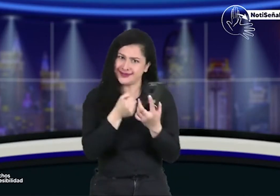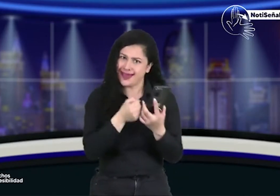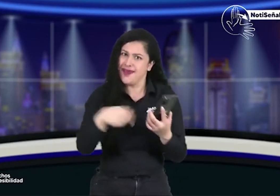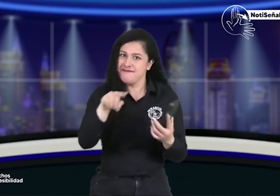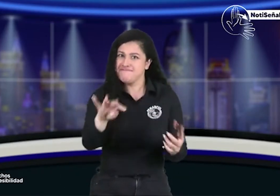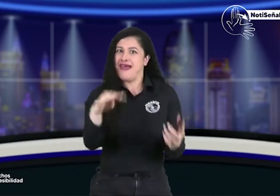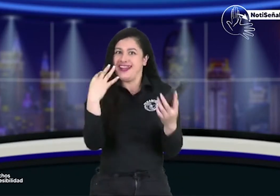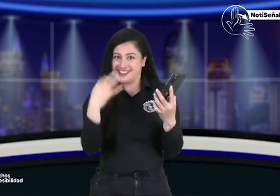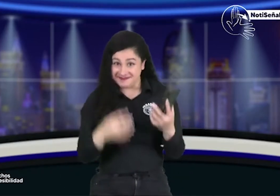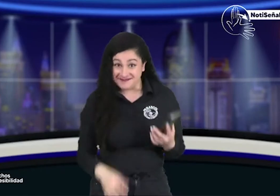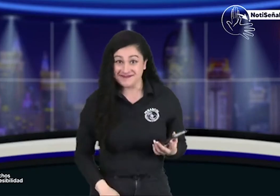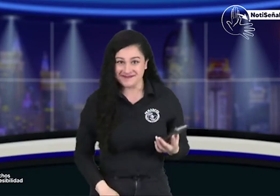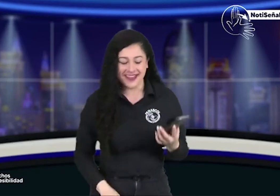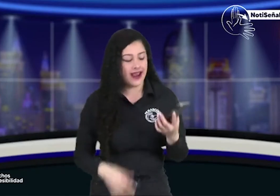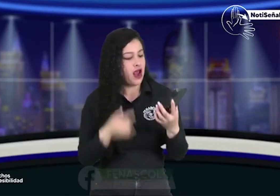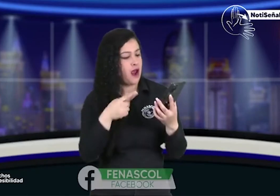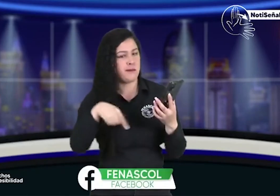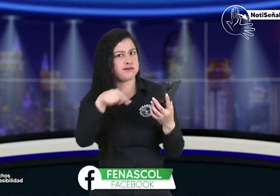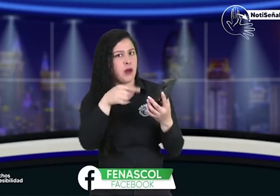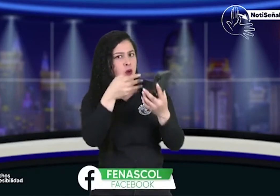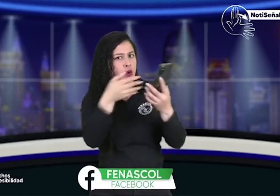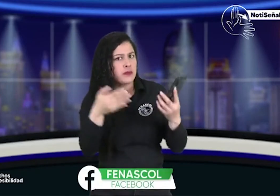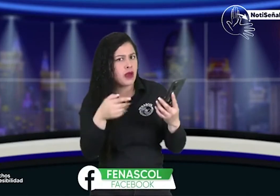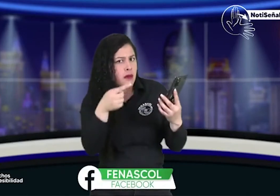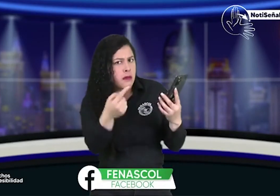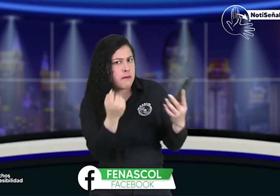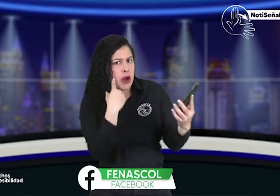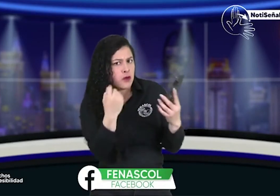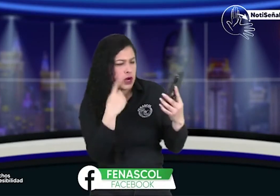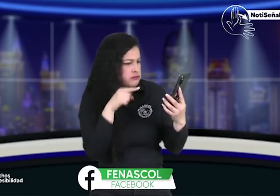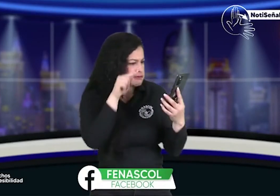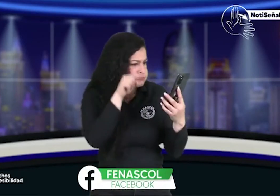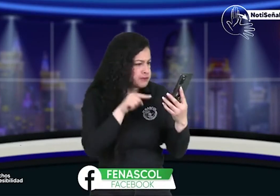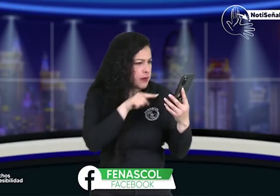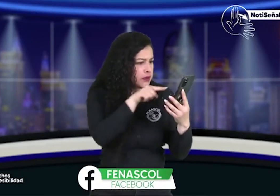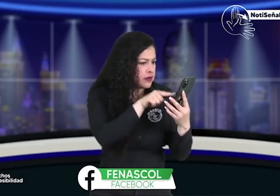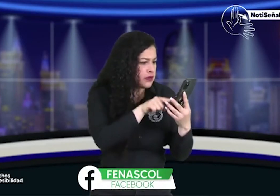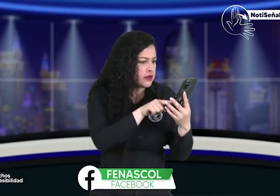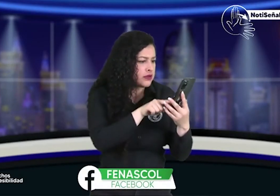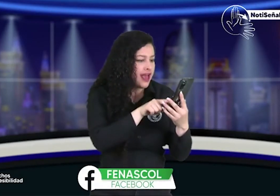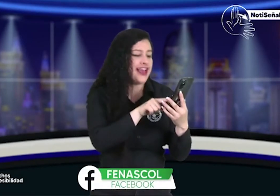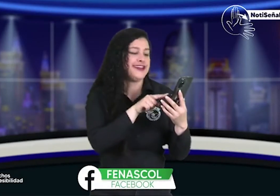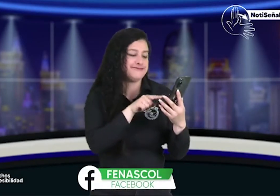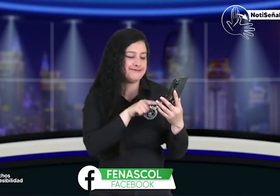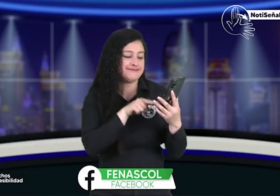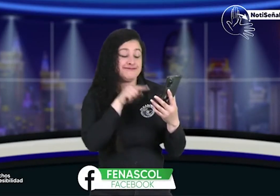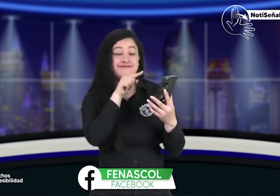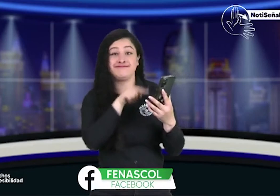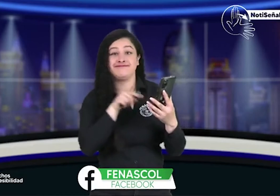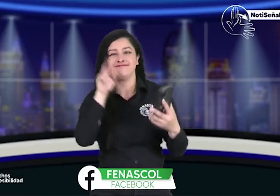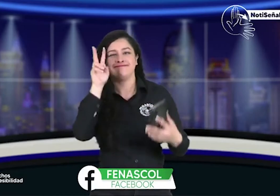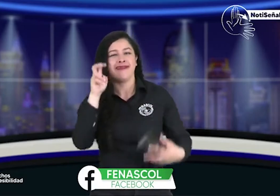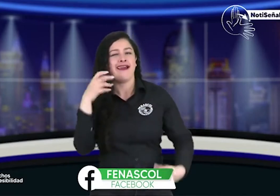están alrededor de 50 personas que nos están viendo en estos momentos y vemos algunos comentarios y algunas preguntas